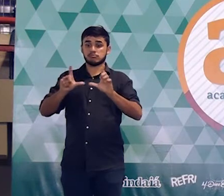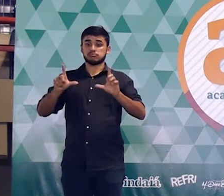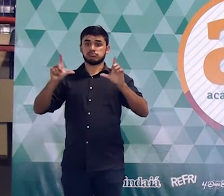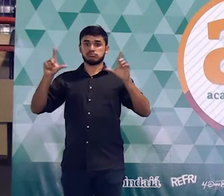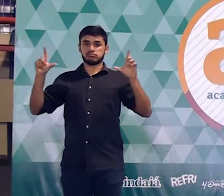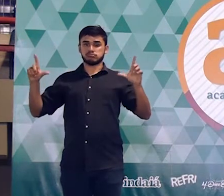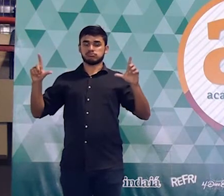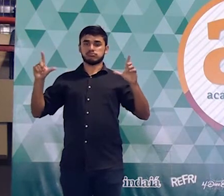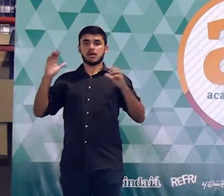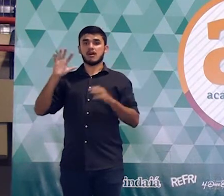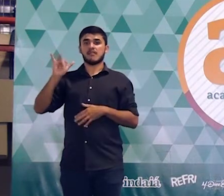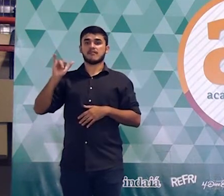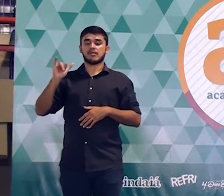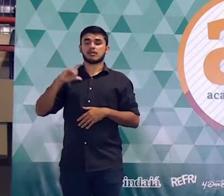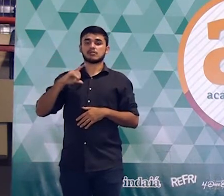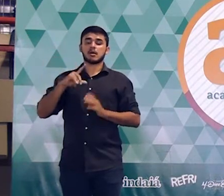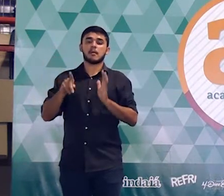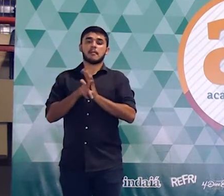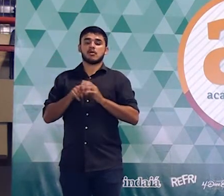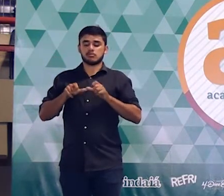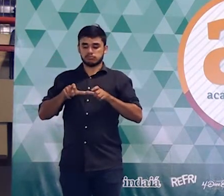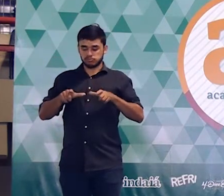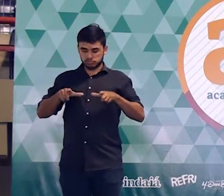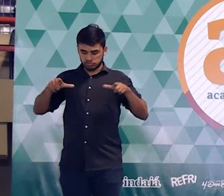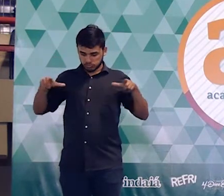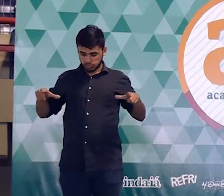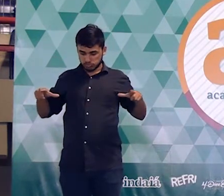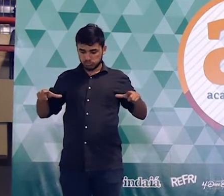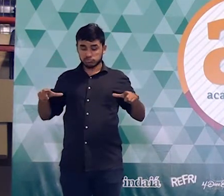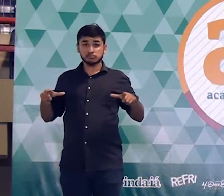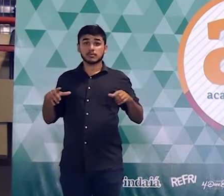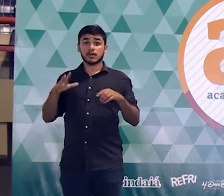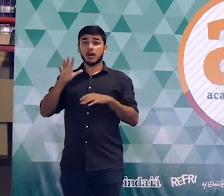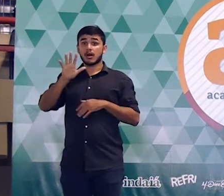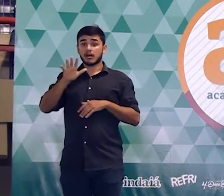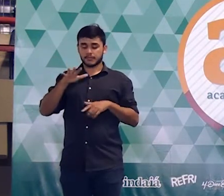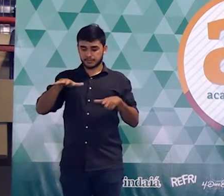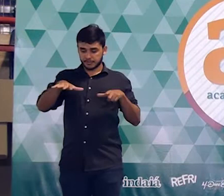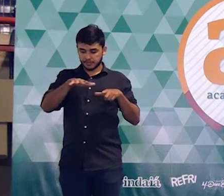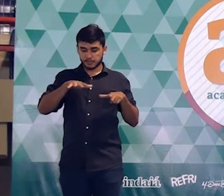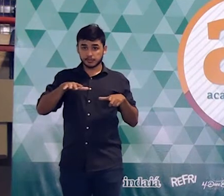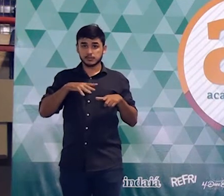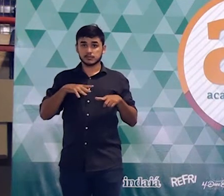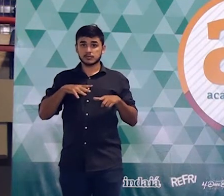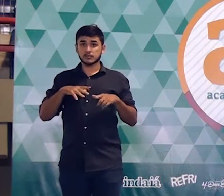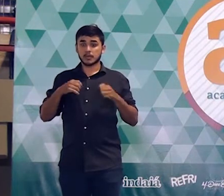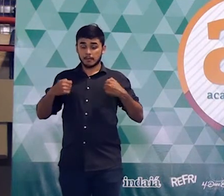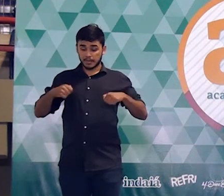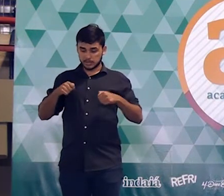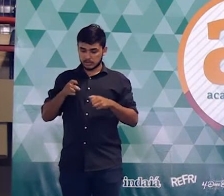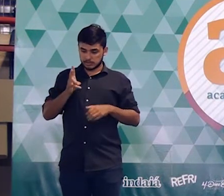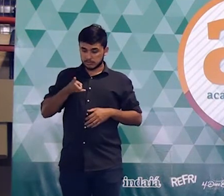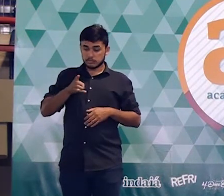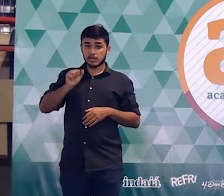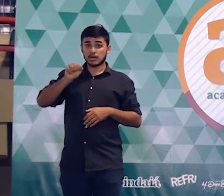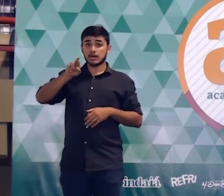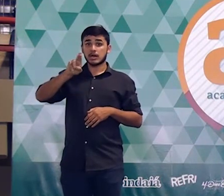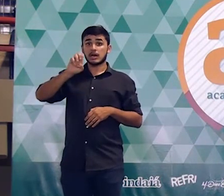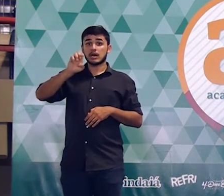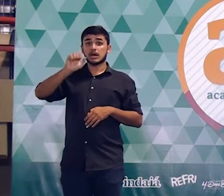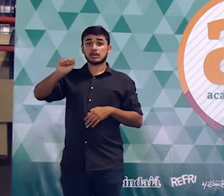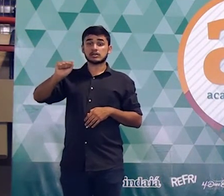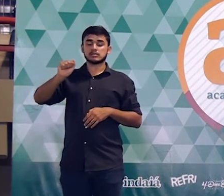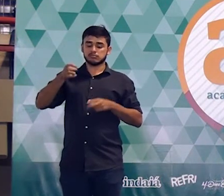aumentar a medida do lado, só que eu não quero fazer com que a área total fique maior. Antes eu tinha uma